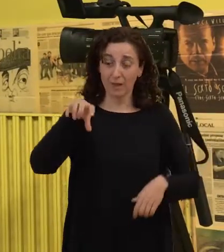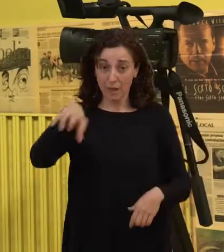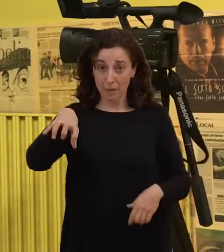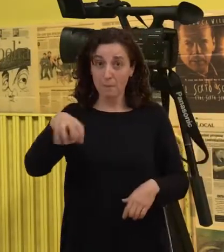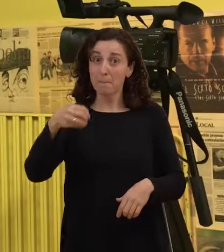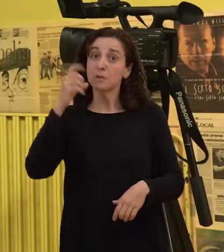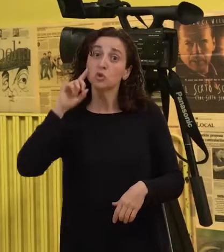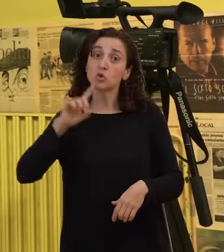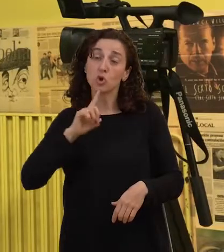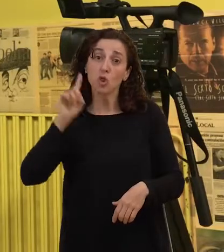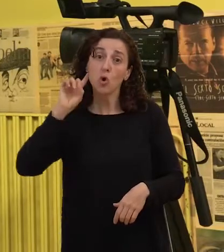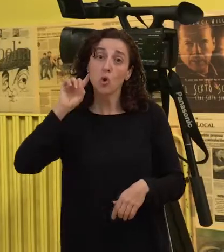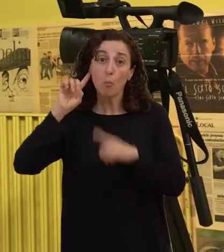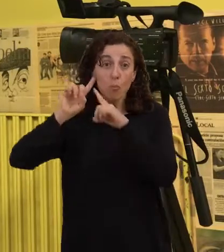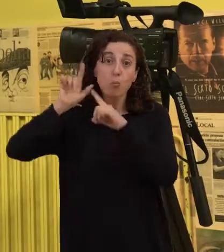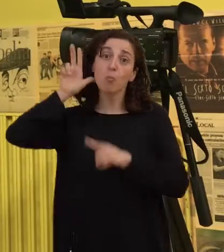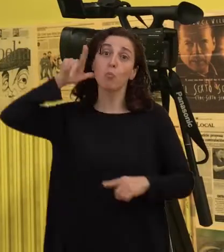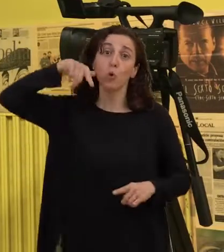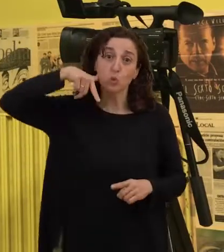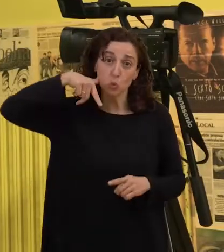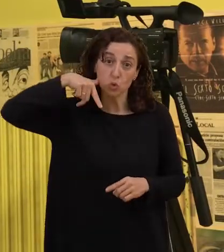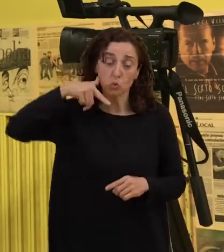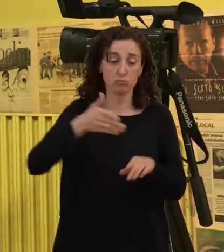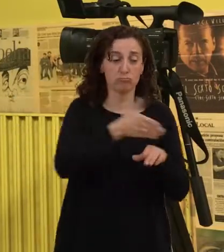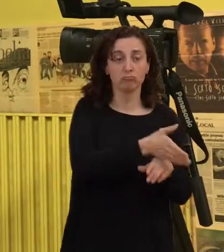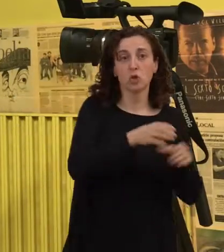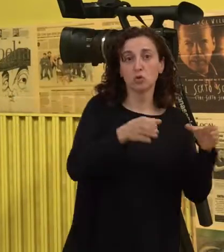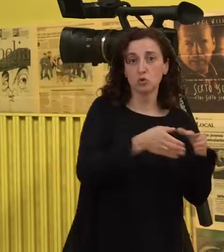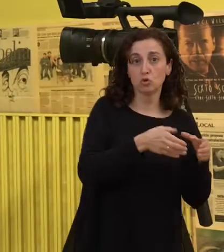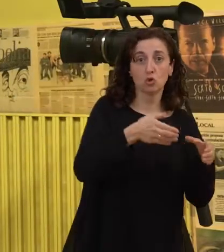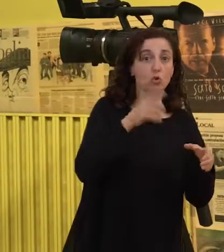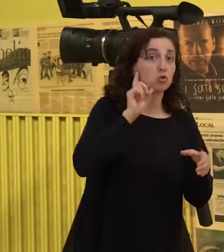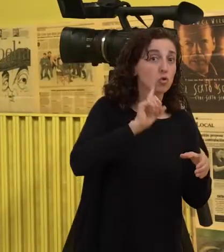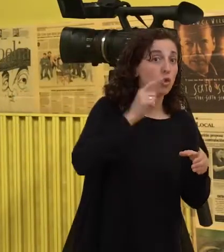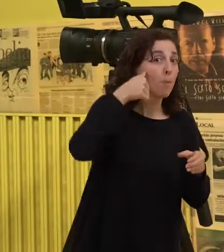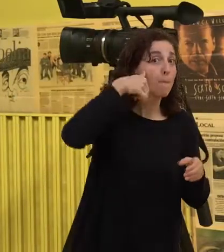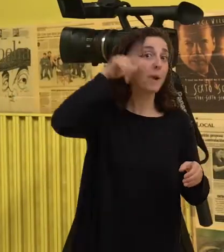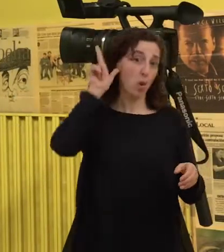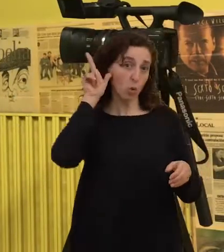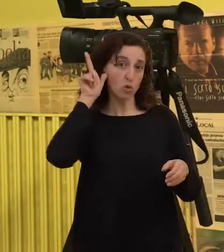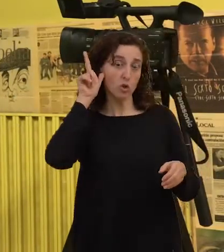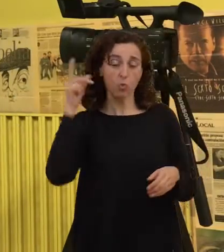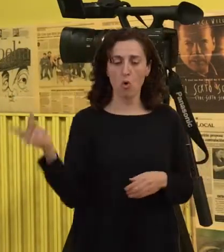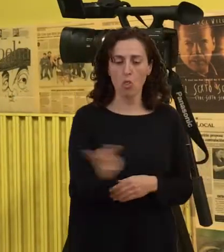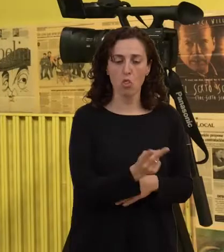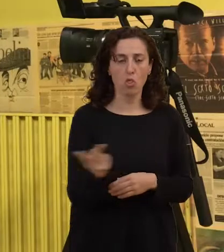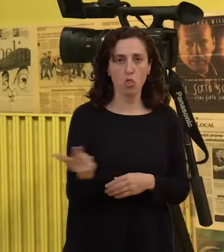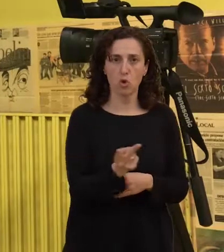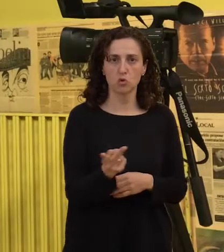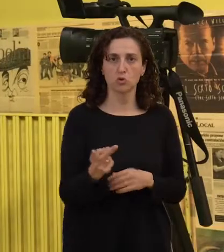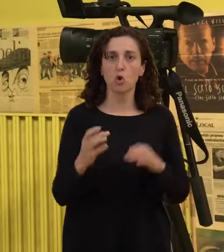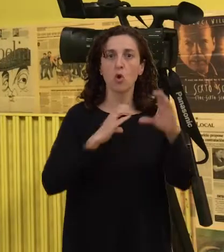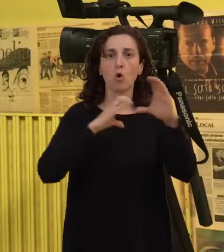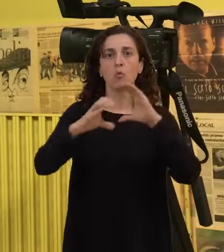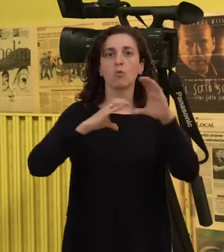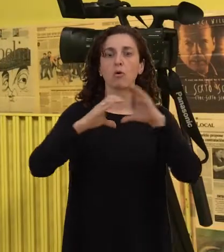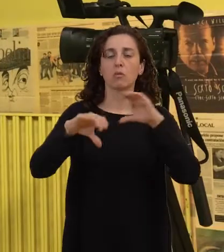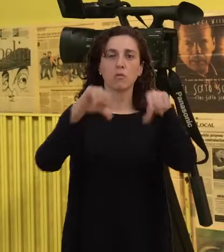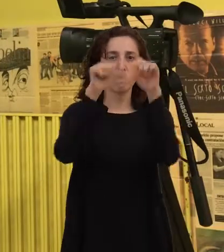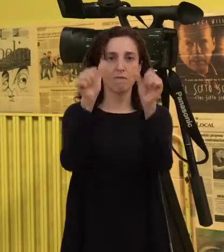prelocutivo y el postlocutivo. Entonces, cada uno de los dos colectivos tiene una forma distinta de comunicarse o